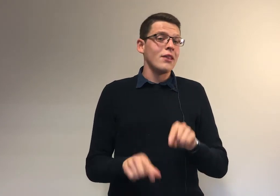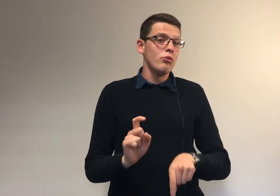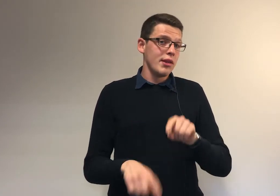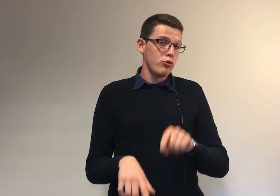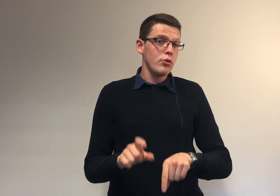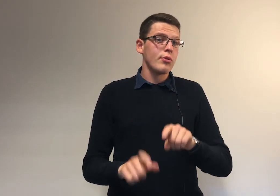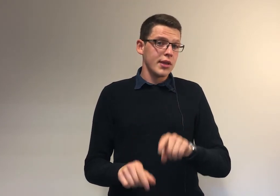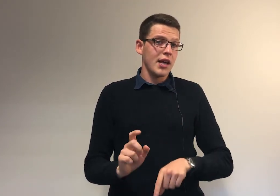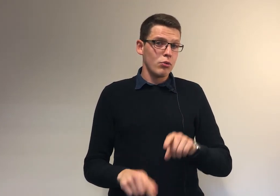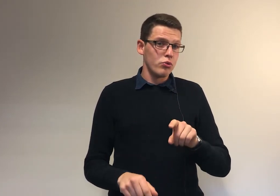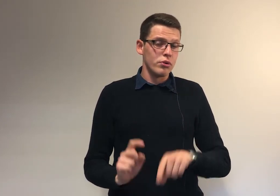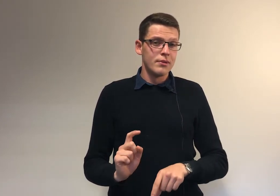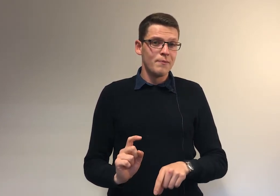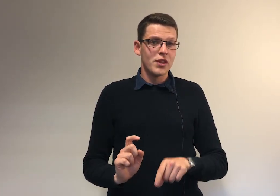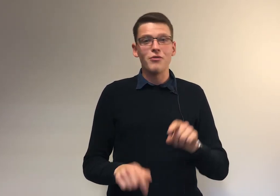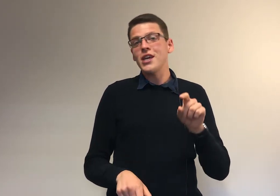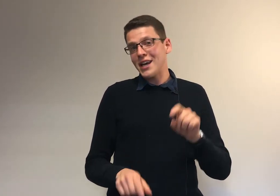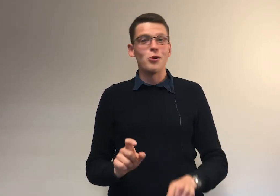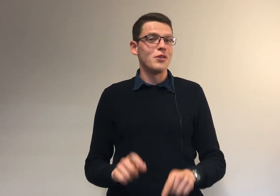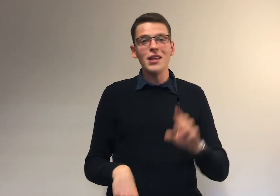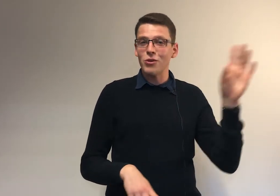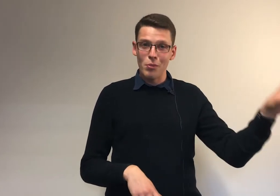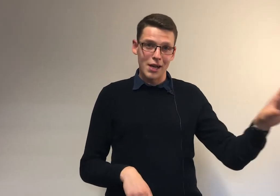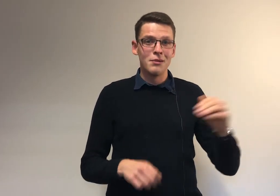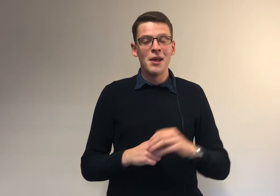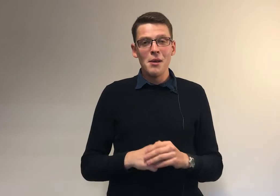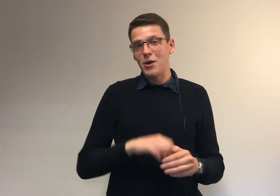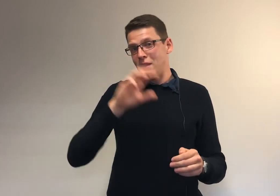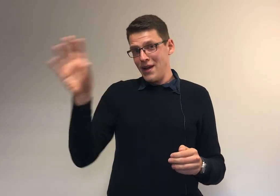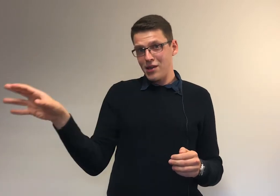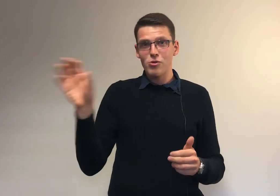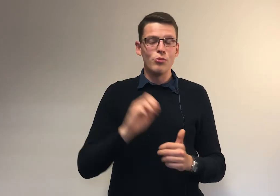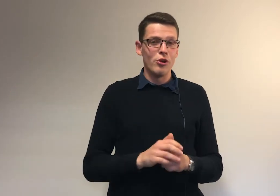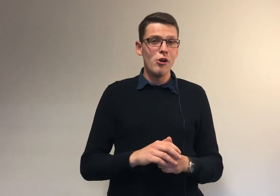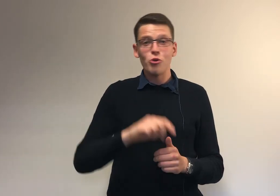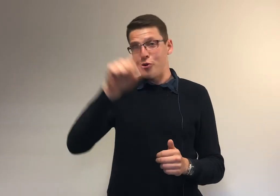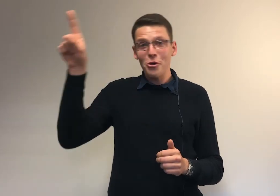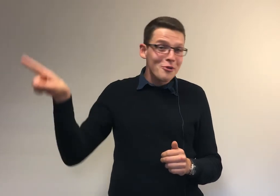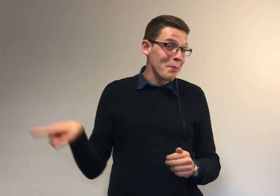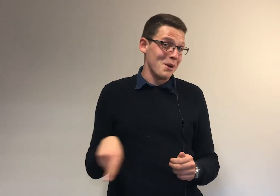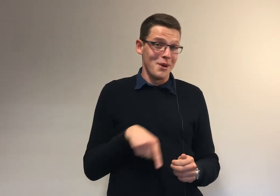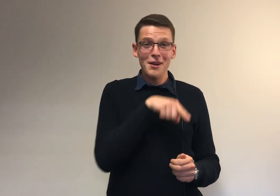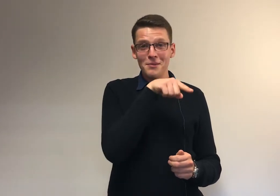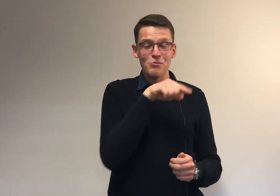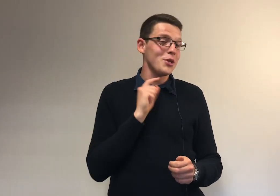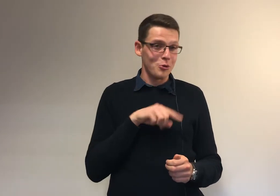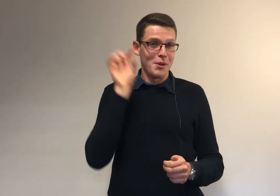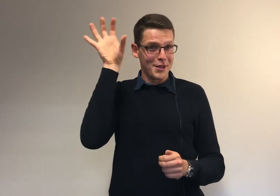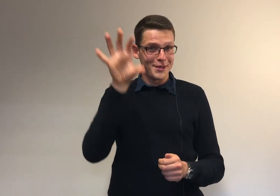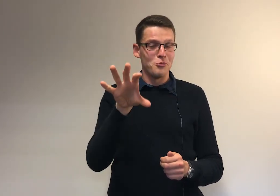tous les étudiants qui sont inscrits à son cours. Ça veut dire que si tu as ton mail mais que tu n pas inscrit sur Moodle, tu ne recevras pas le mail puisque tu n pas inscrit sur